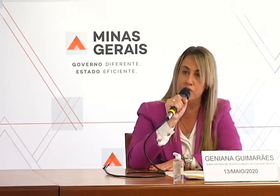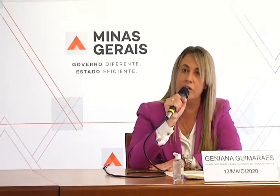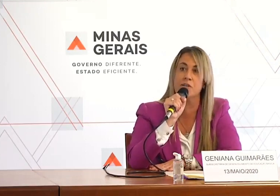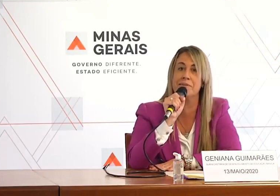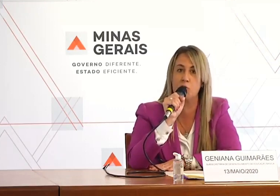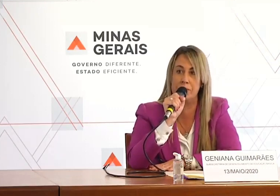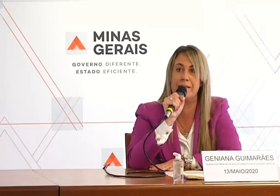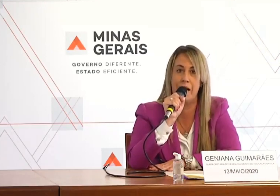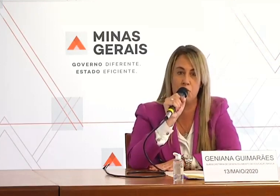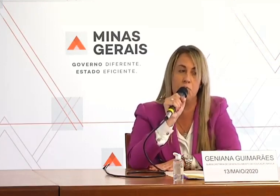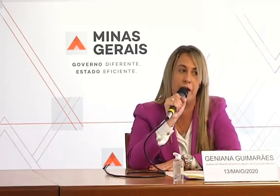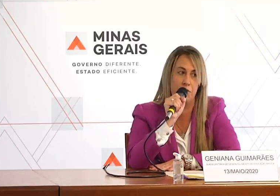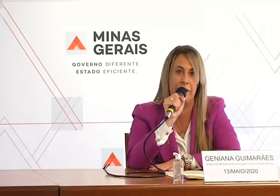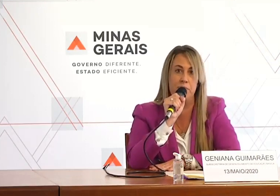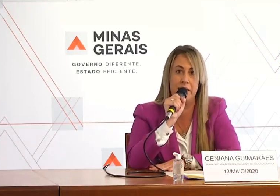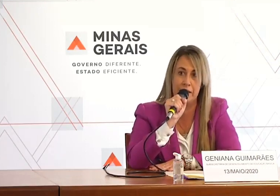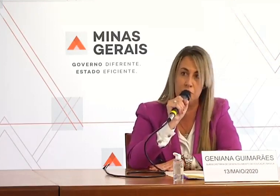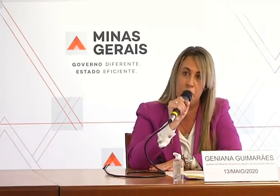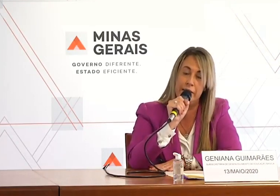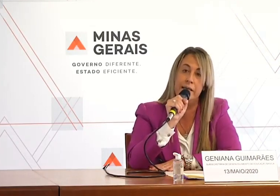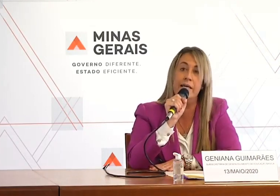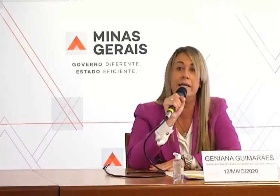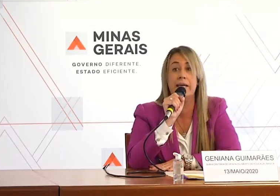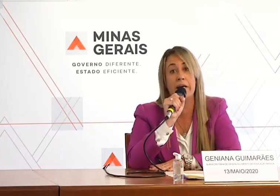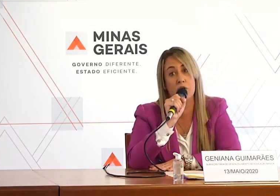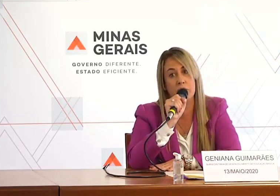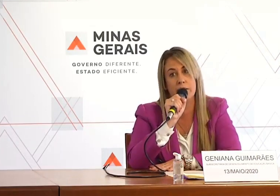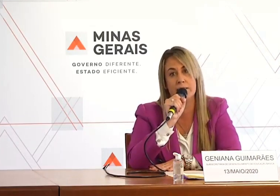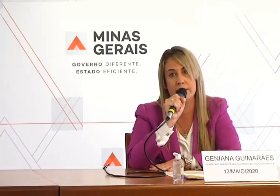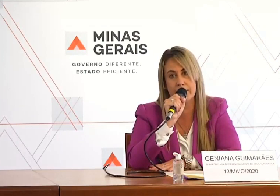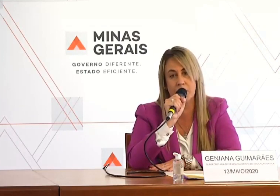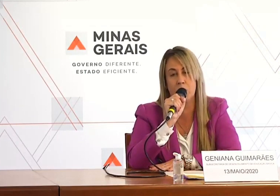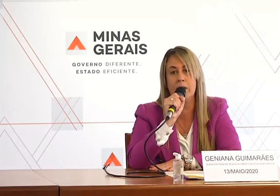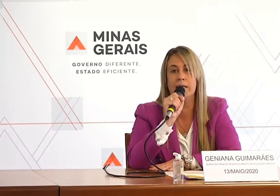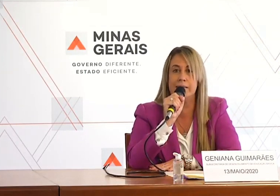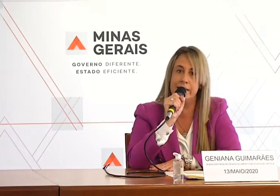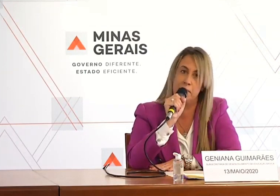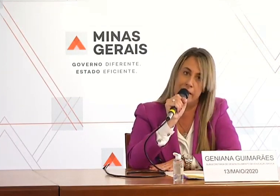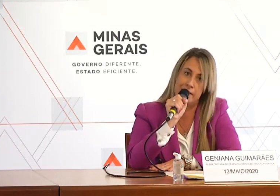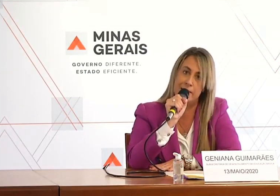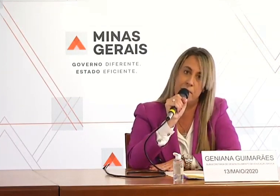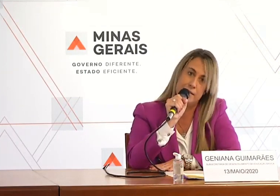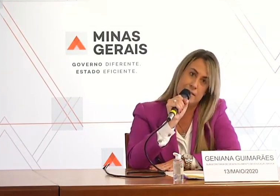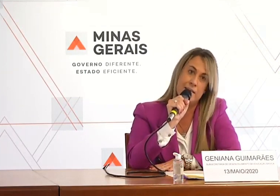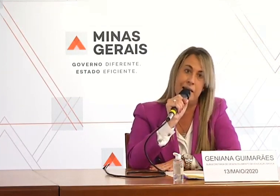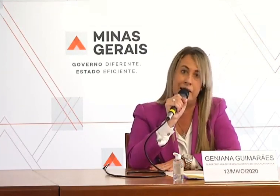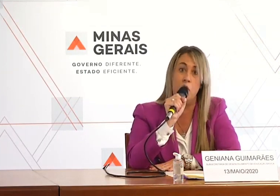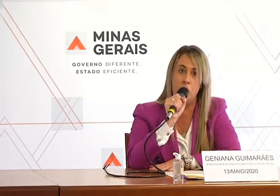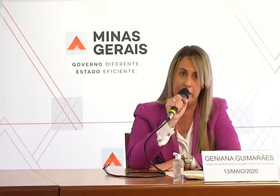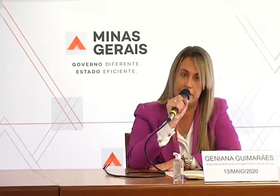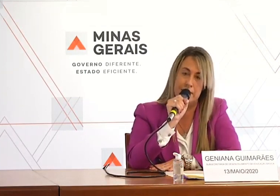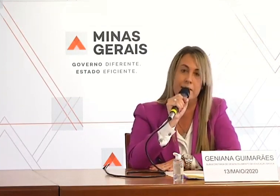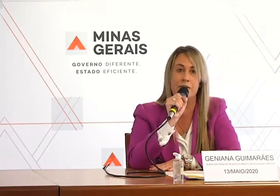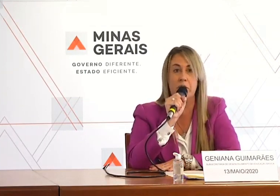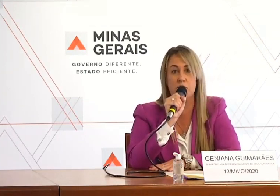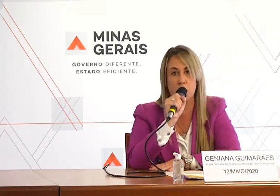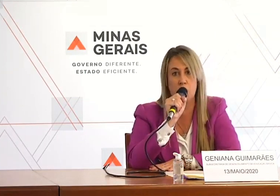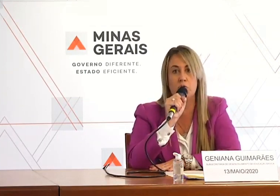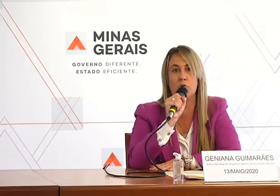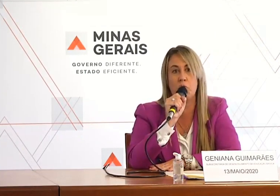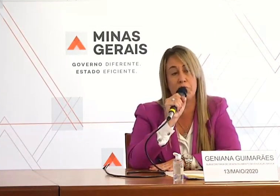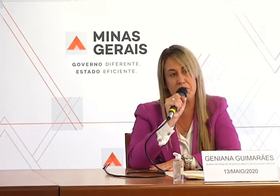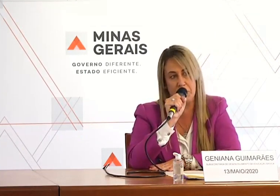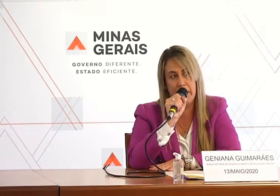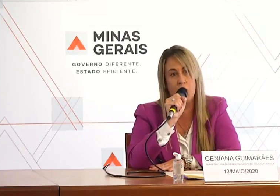importante. Ela já vai contar como carga horária obrigatória. E a reorganização das demais horas no